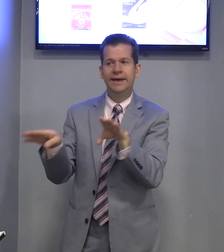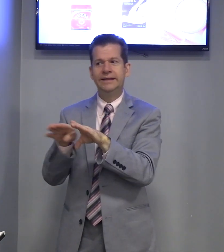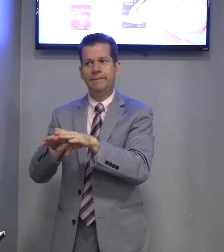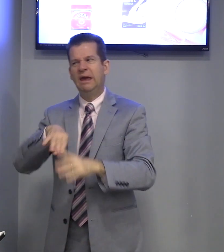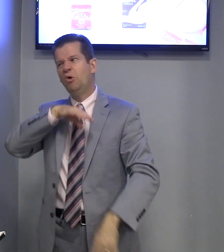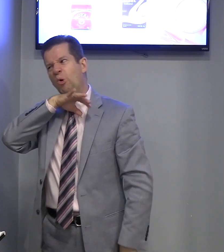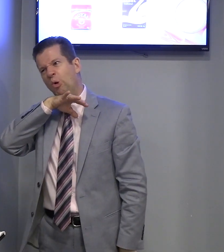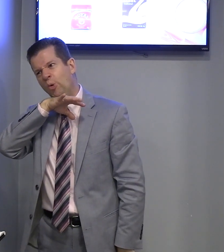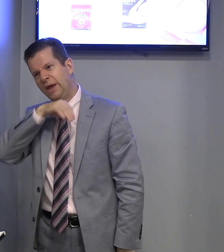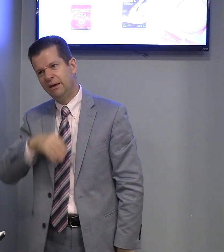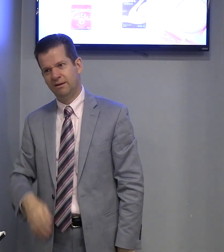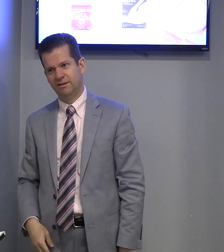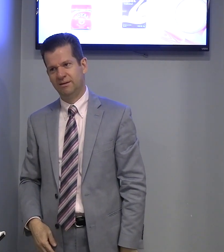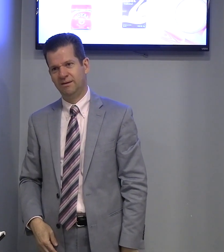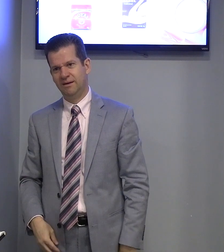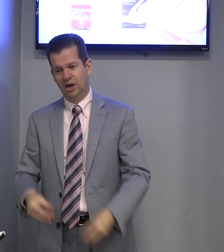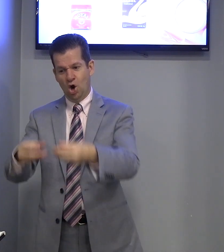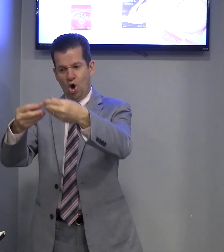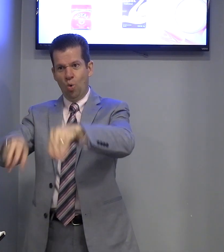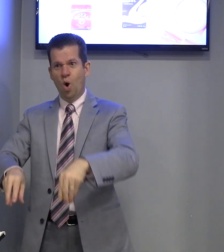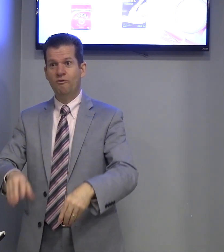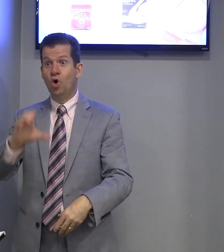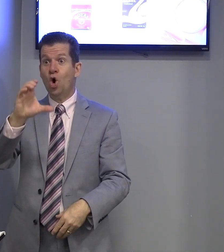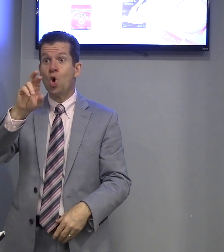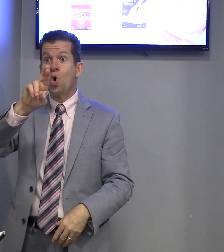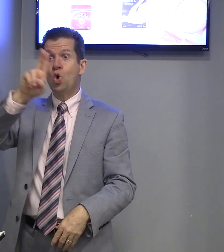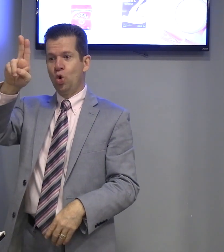E também o ruim. O ovo. Cru.